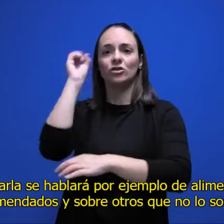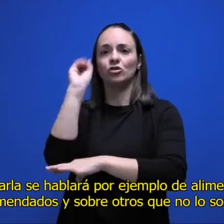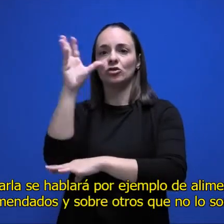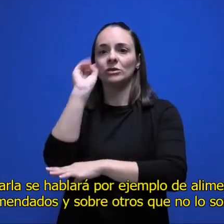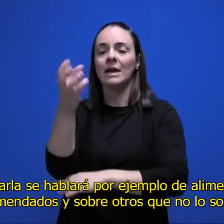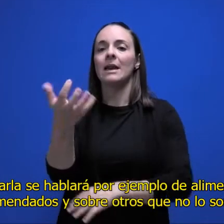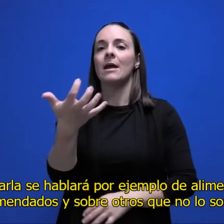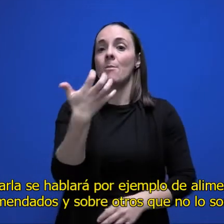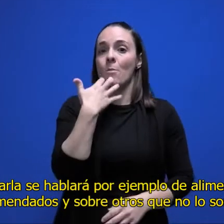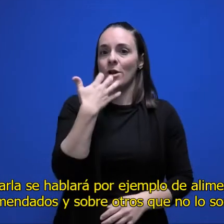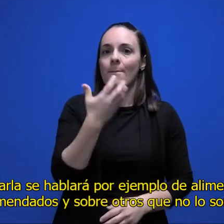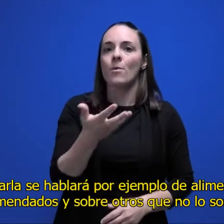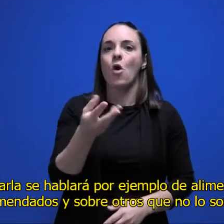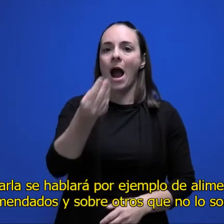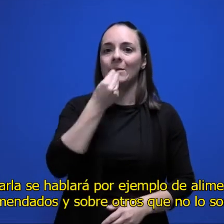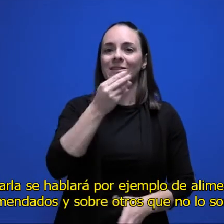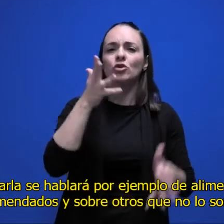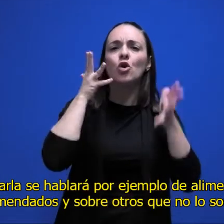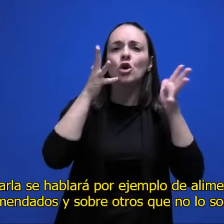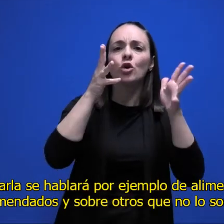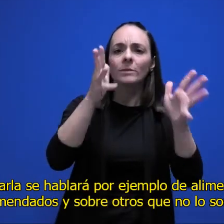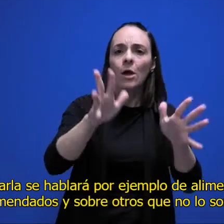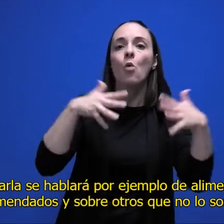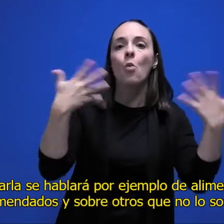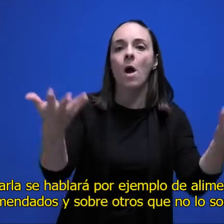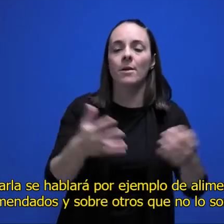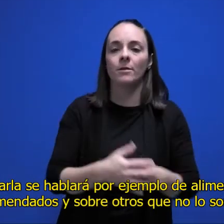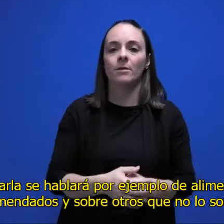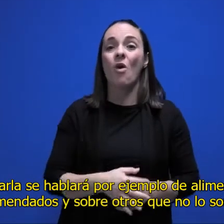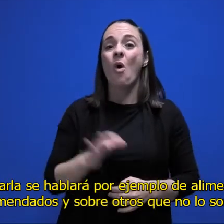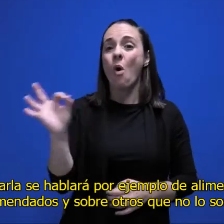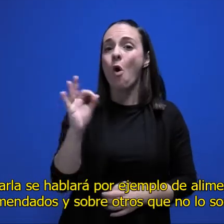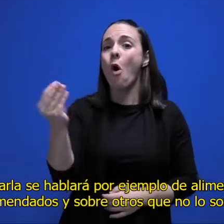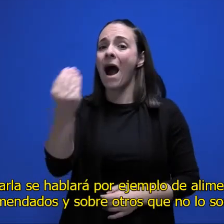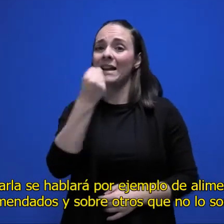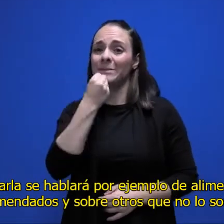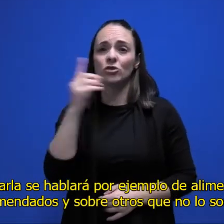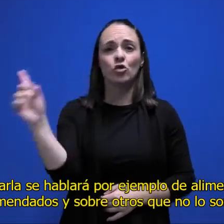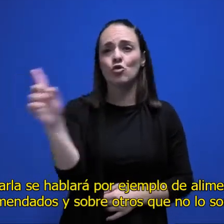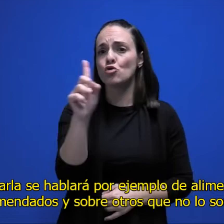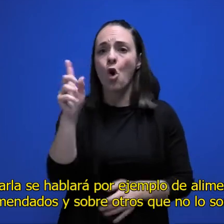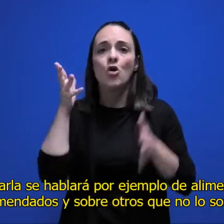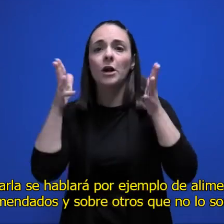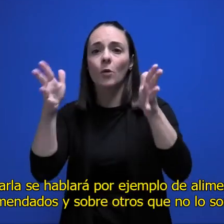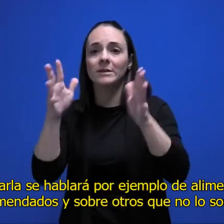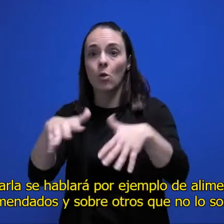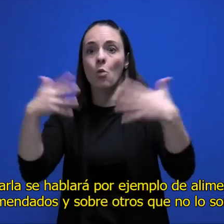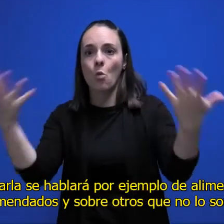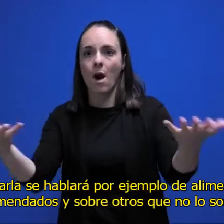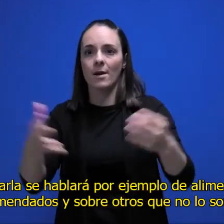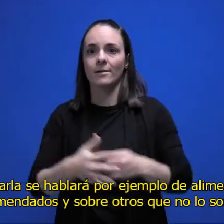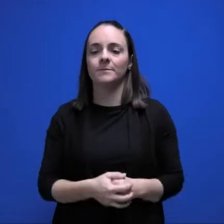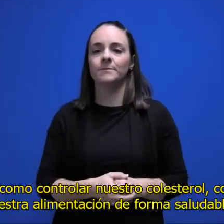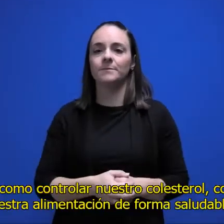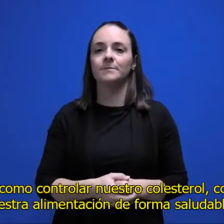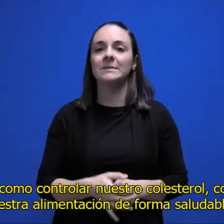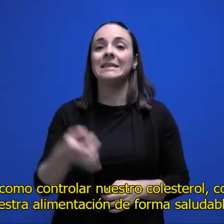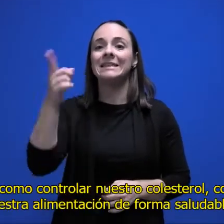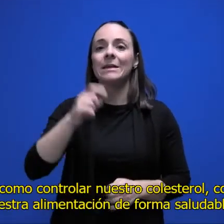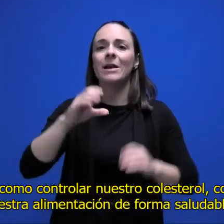En la charla se hablará por ejemplo de los alimentos recomendados y sobre otros que no lo son también